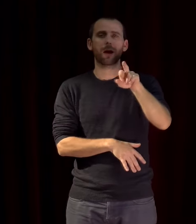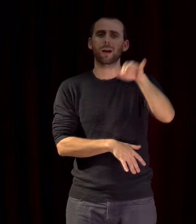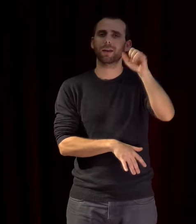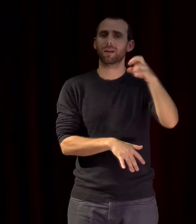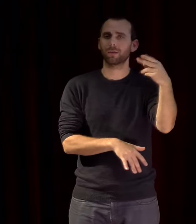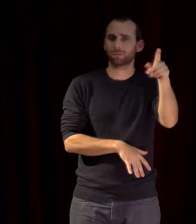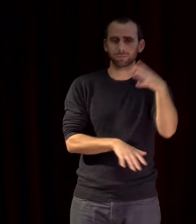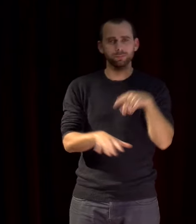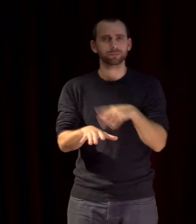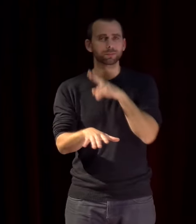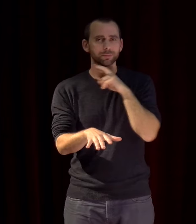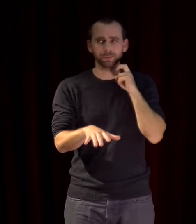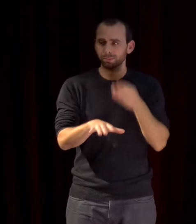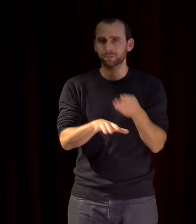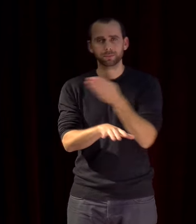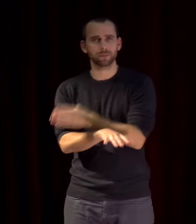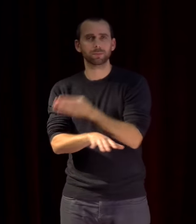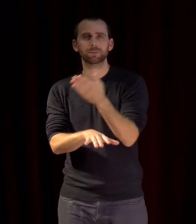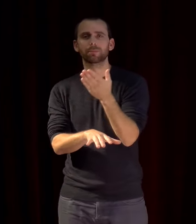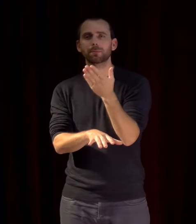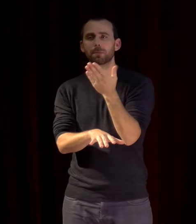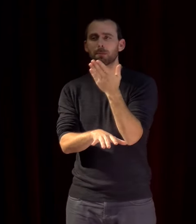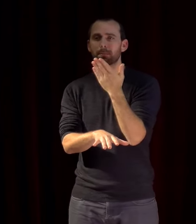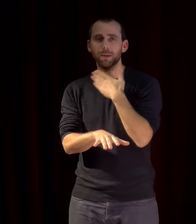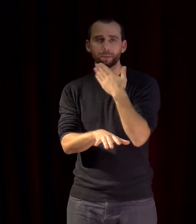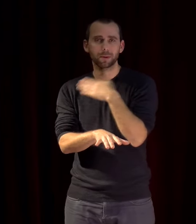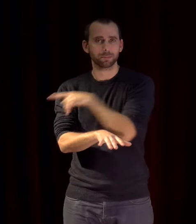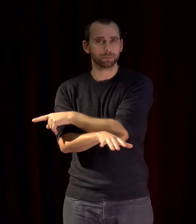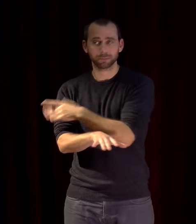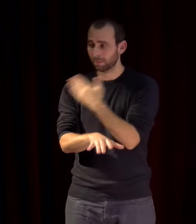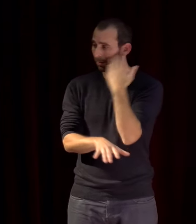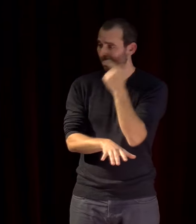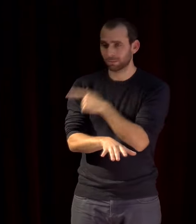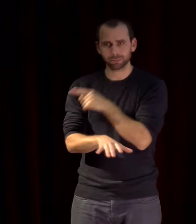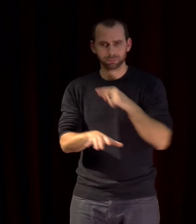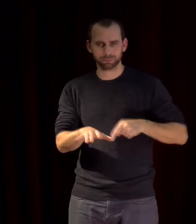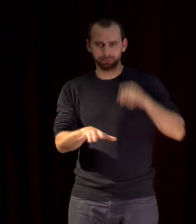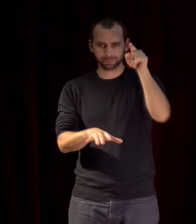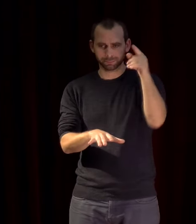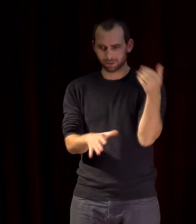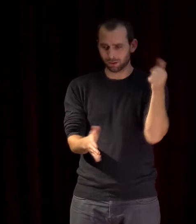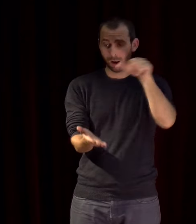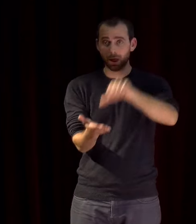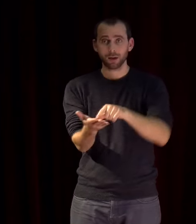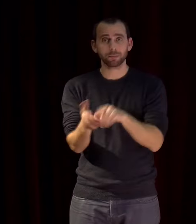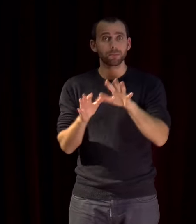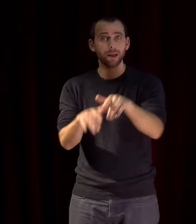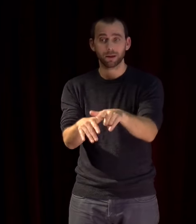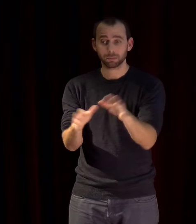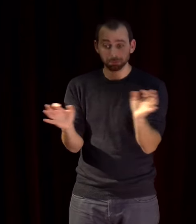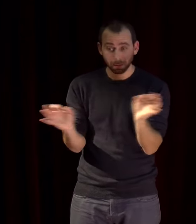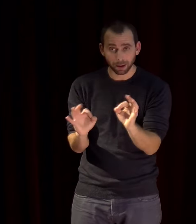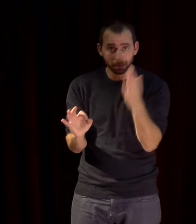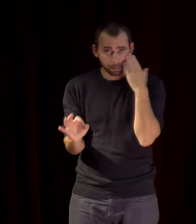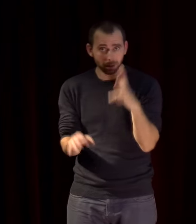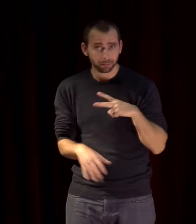Sémites les Berbères sans ce grand agent médiateur la mer qui modère les climats